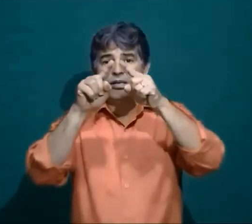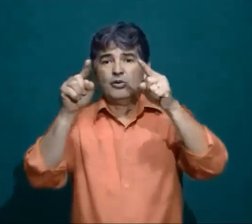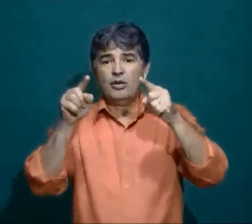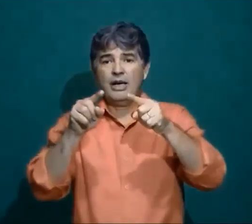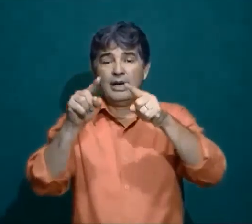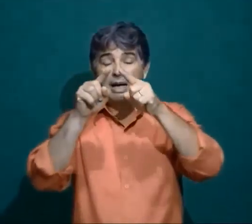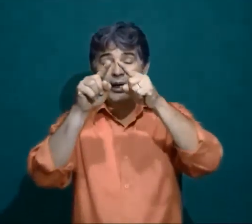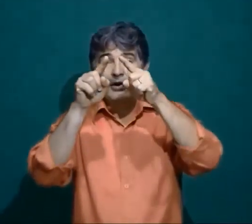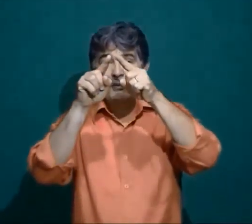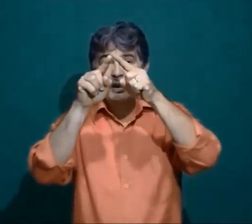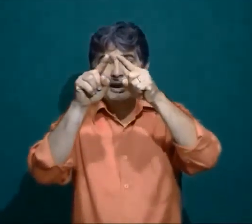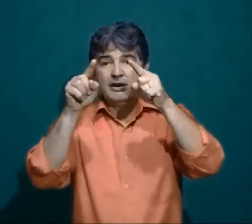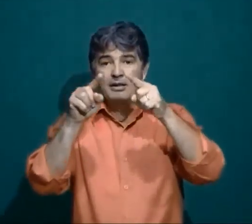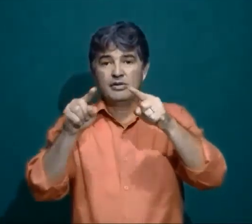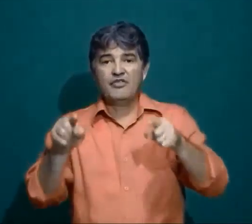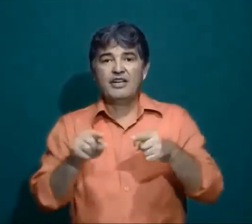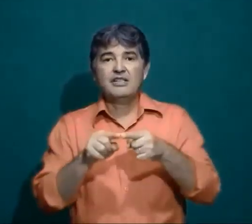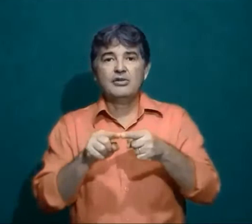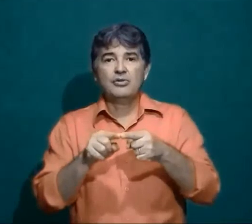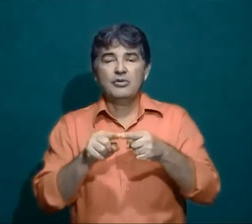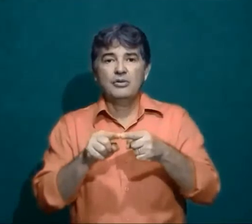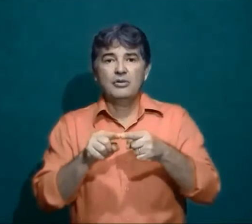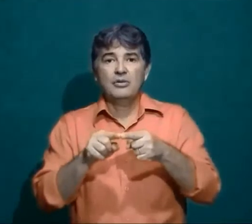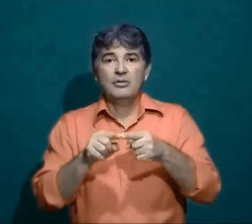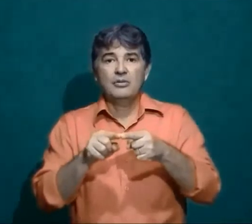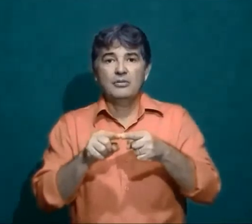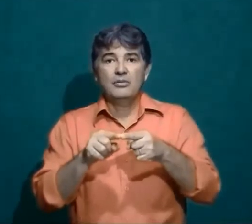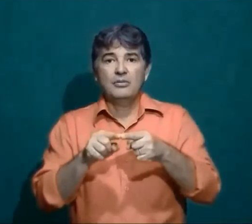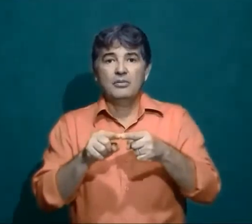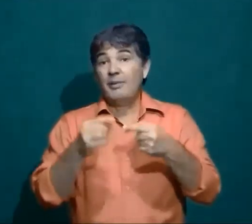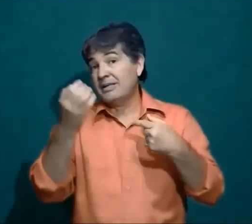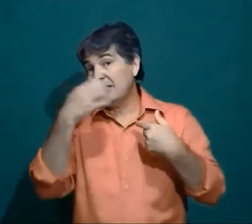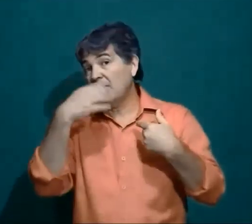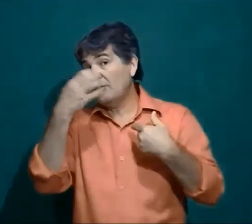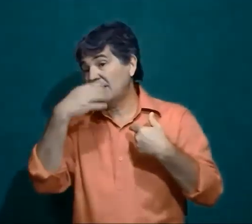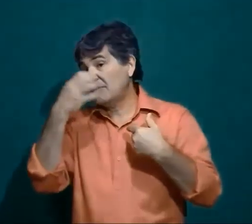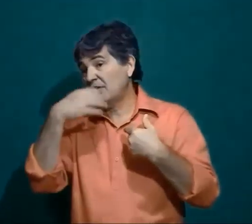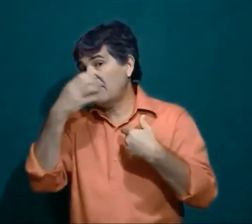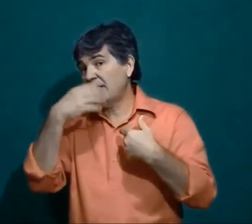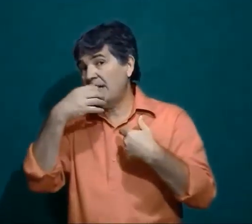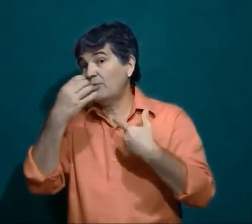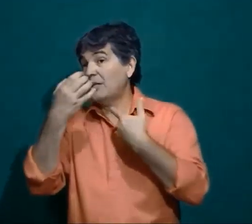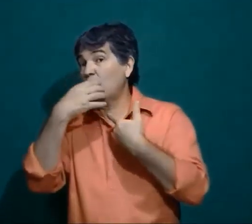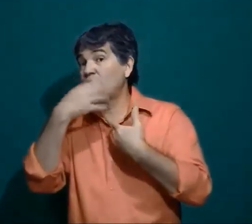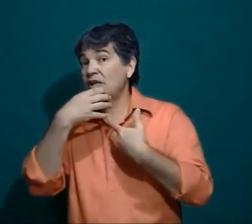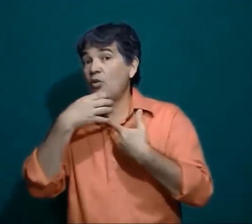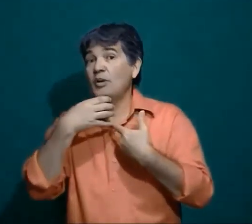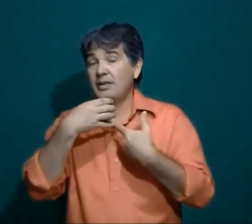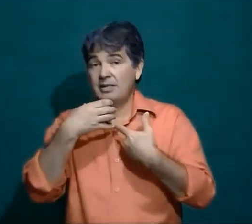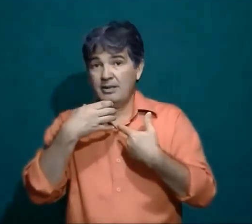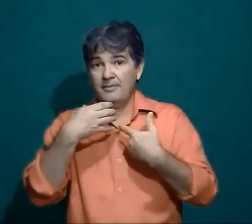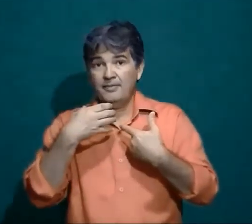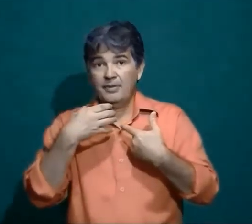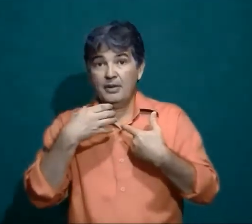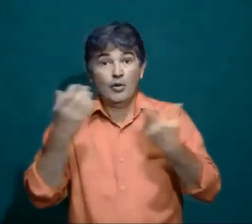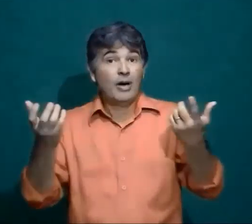a cenoura A pera, você faz isto A maçã não A maçã você vai direto Mas é como você come a maçã Uma